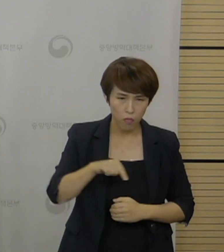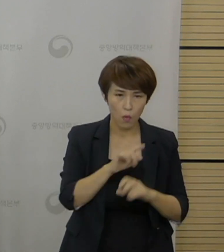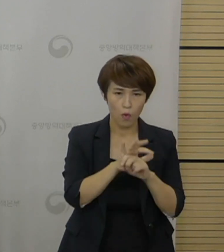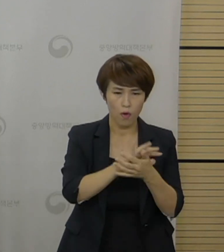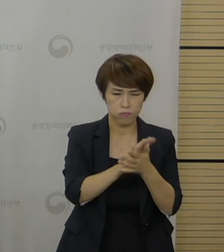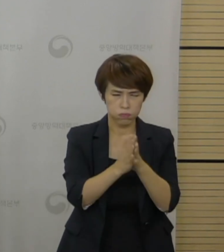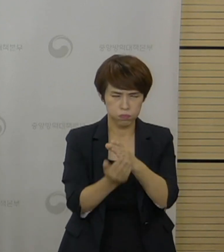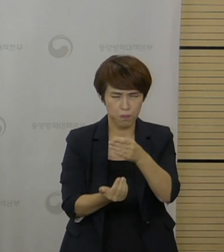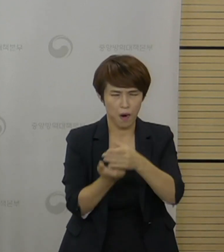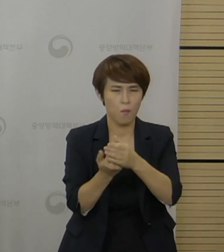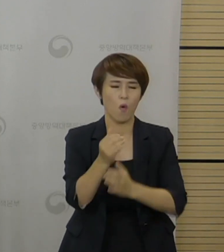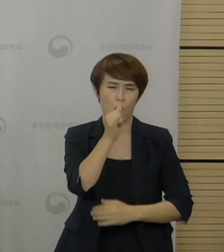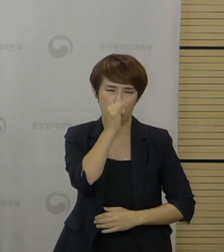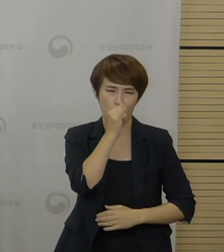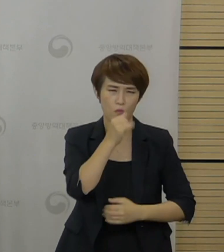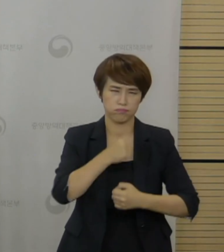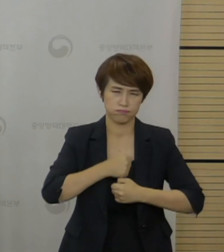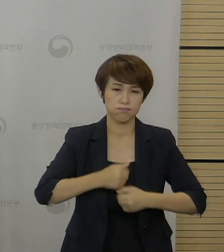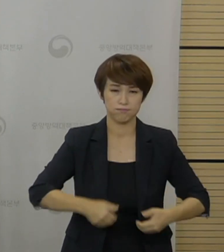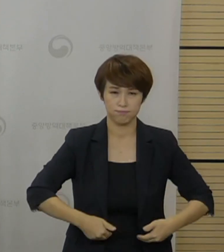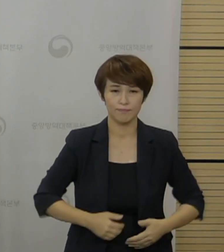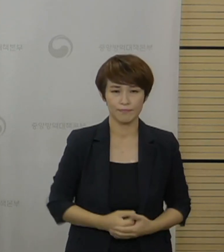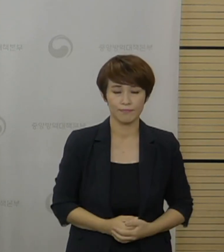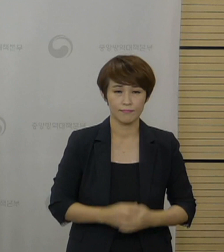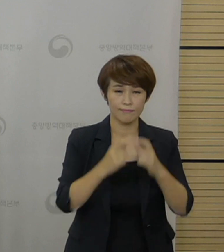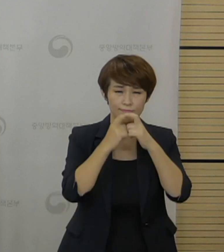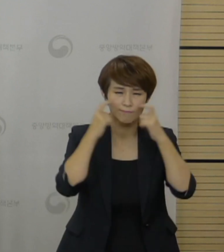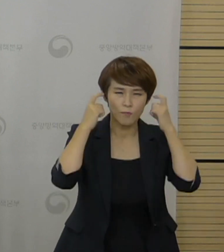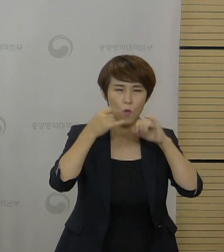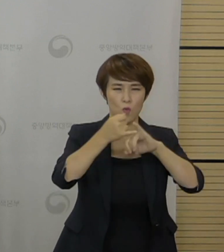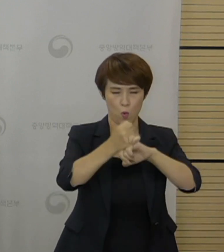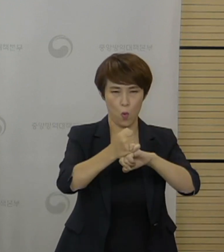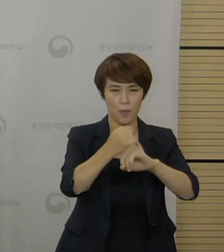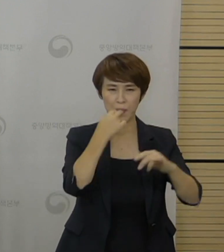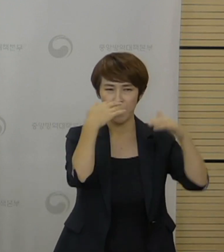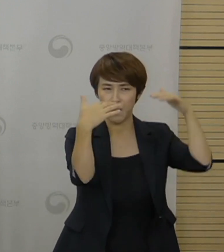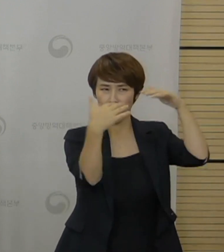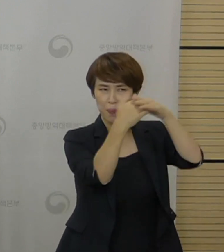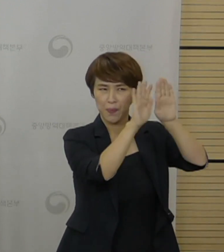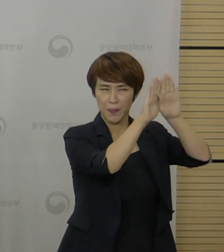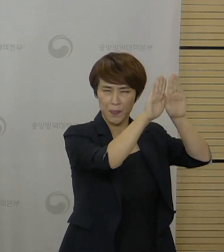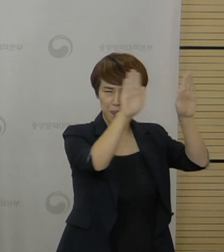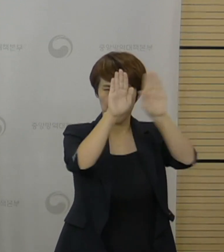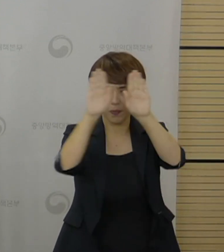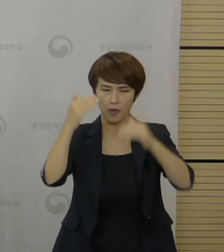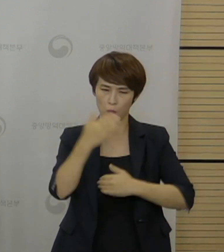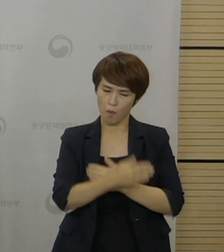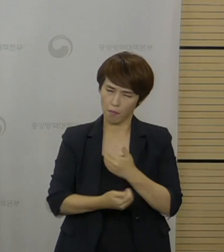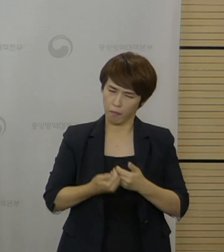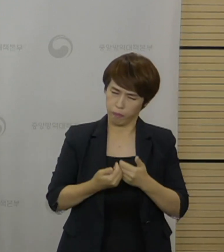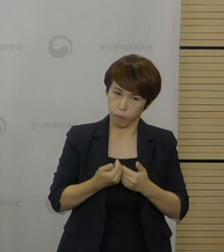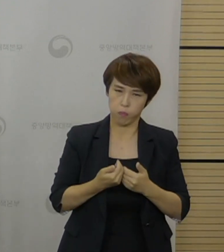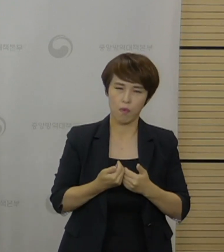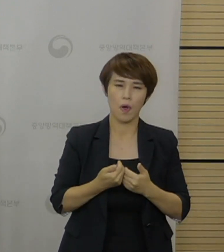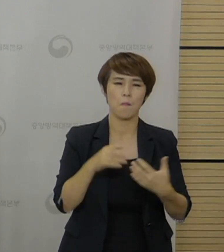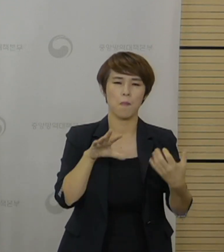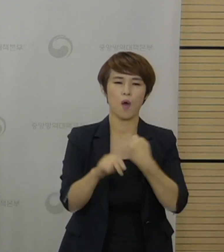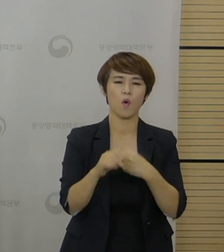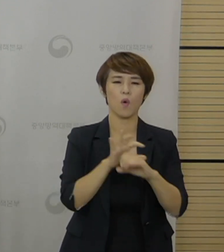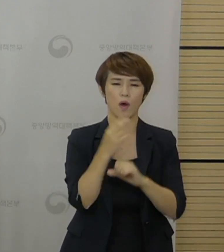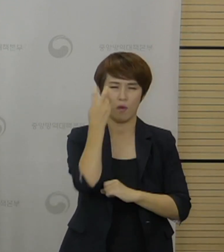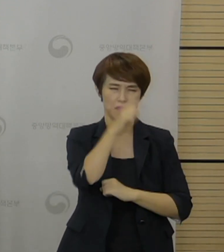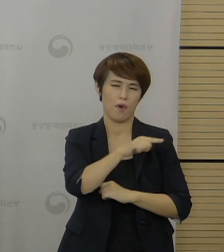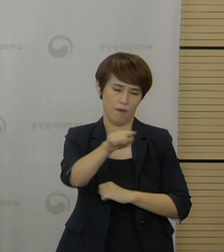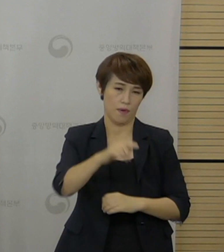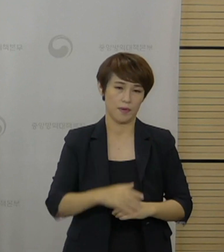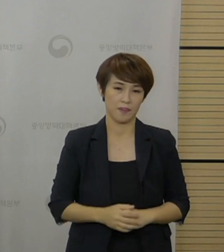확인되고 있어서 주의가 필요합니다. 마스크 착용이나 충분한 환기, 유증상 시 즉시 검사받기 등 기본적인